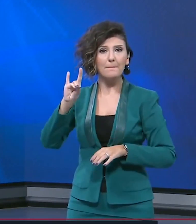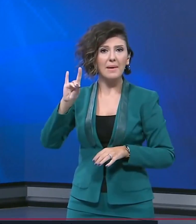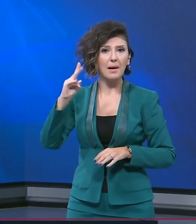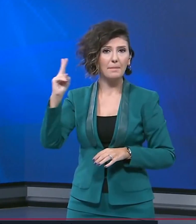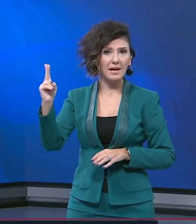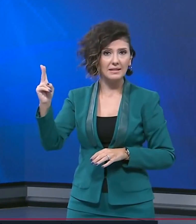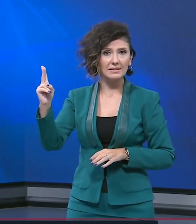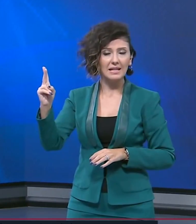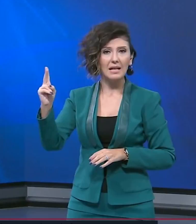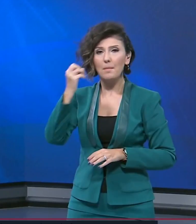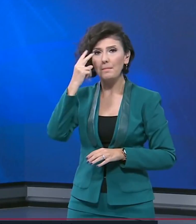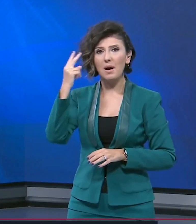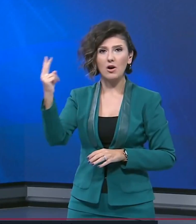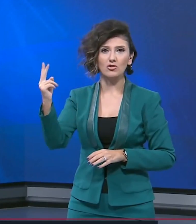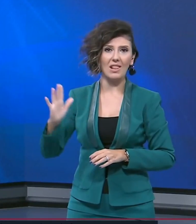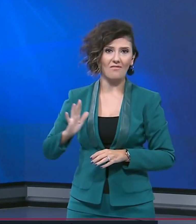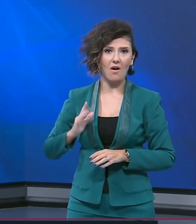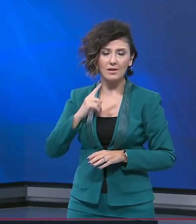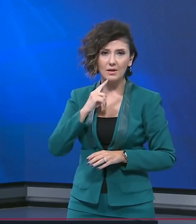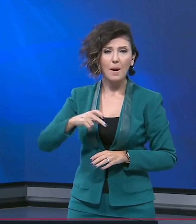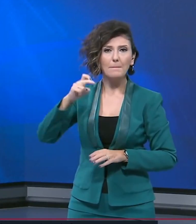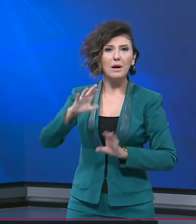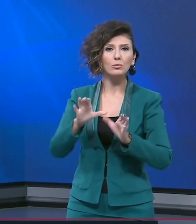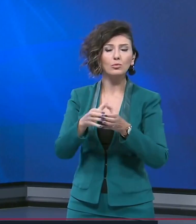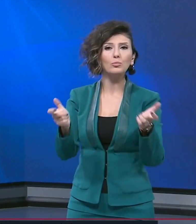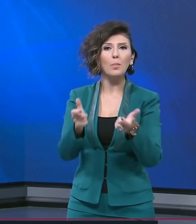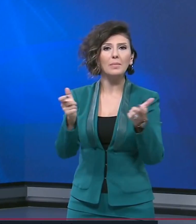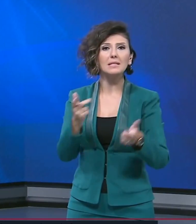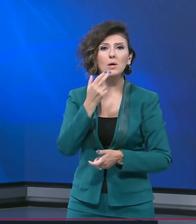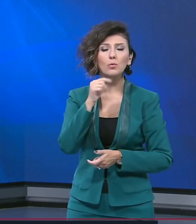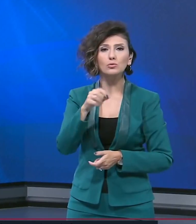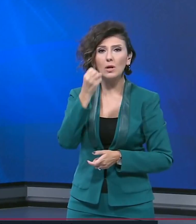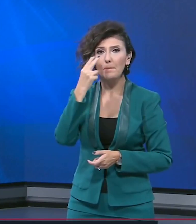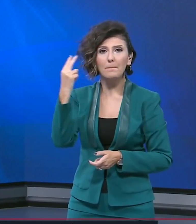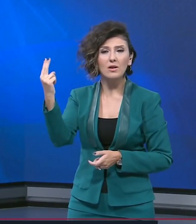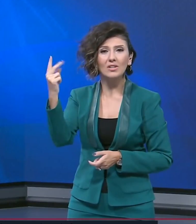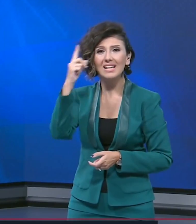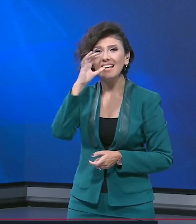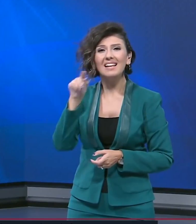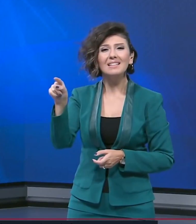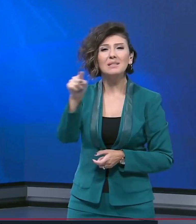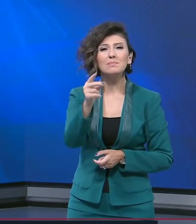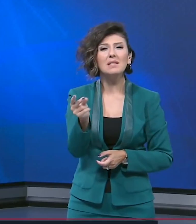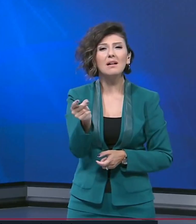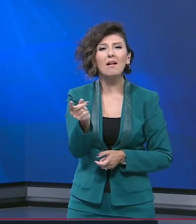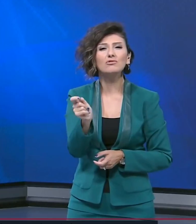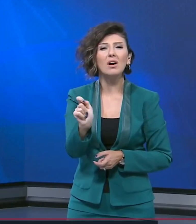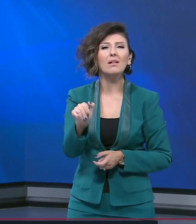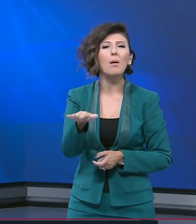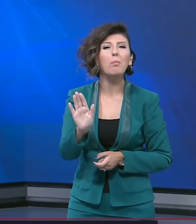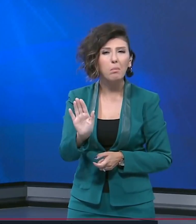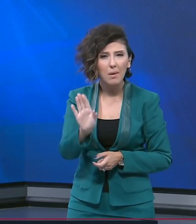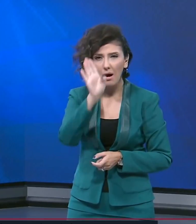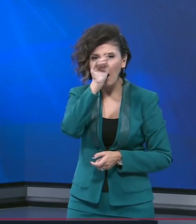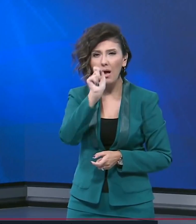Milliyetçi Hareket Partisi lideri Devlet Bahçeli'den geldi. Partisinin grup toplantısında konuşan Bahçeli, kimse kaçak